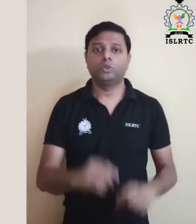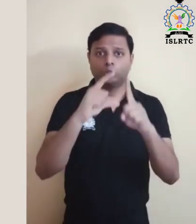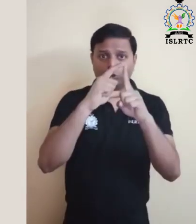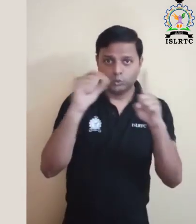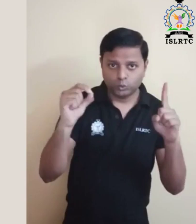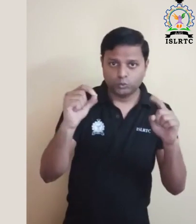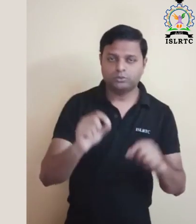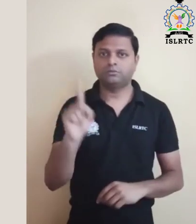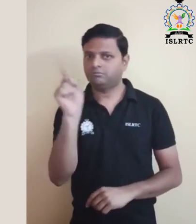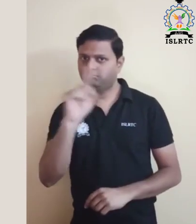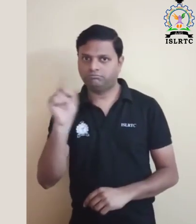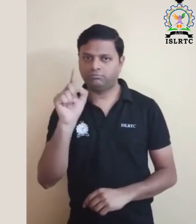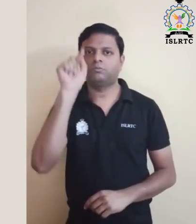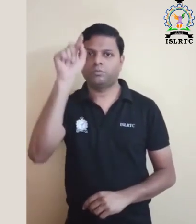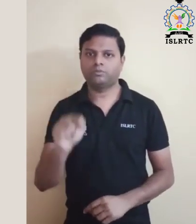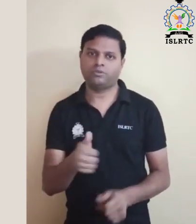क्या करें और क्या ना करें